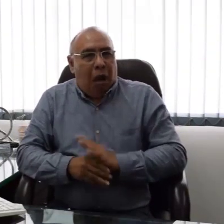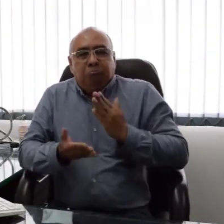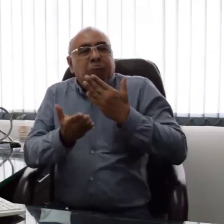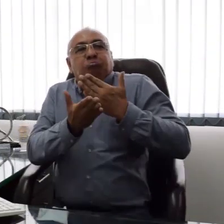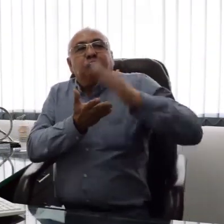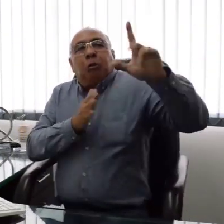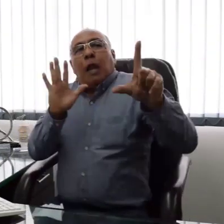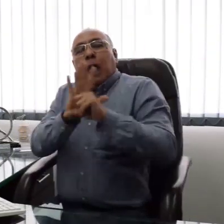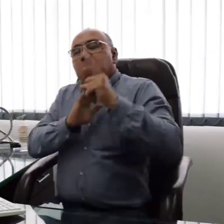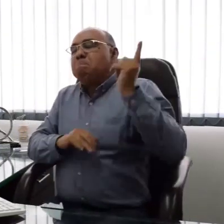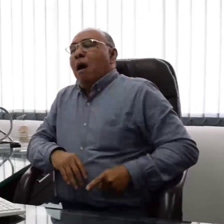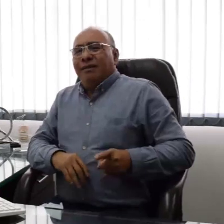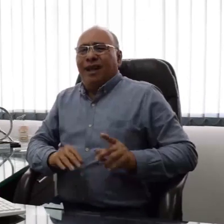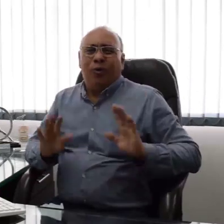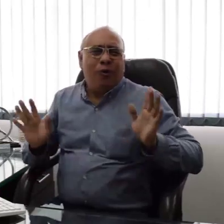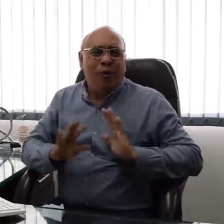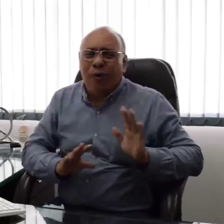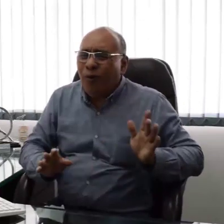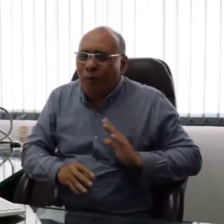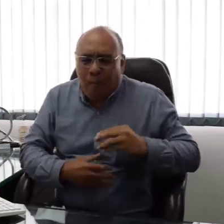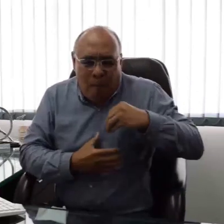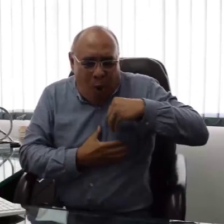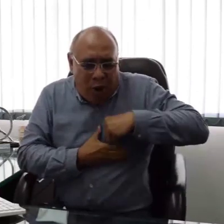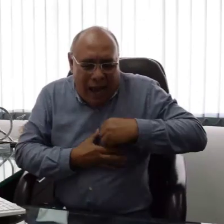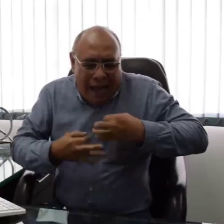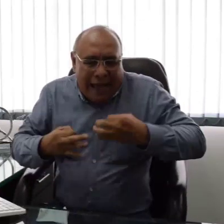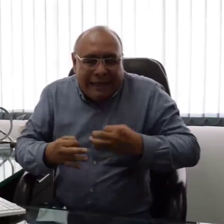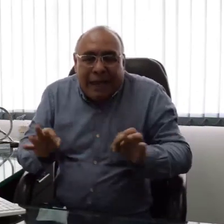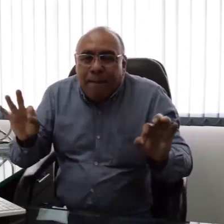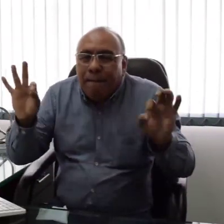No centrándose solamente en temas legales, sino respetando a la comunidad sorda.